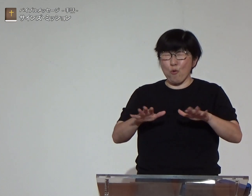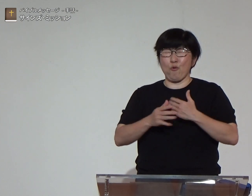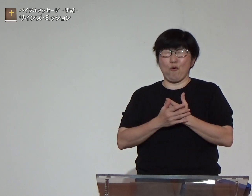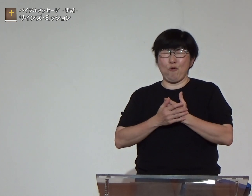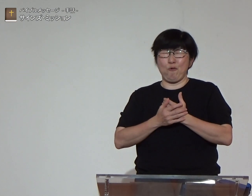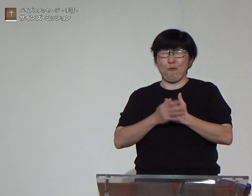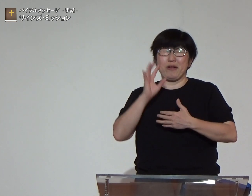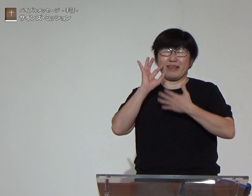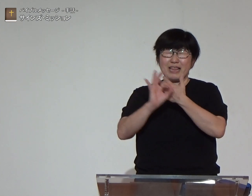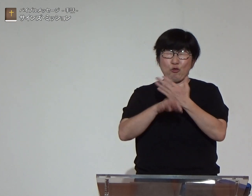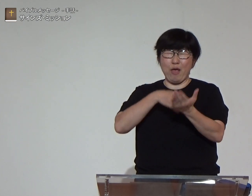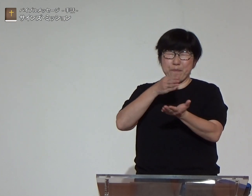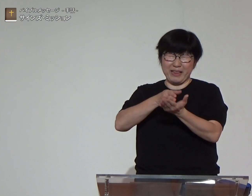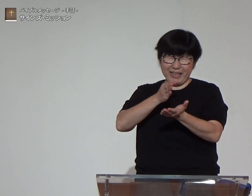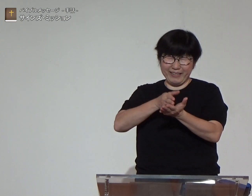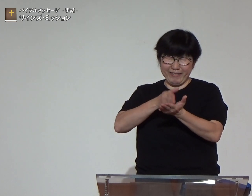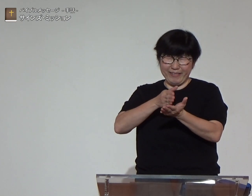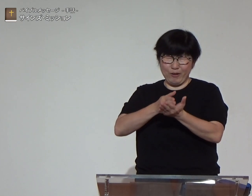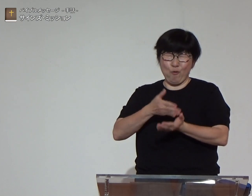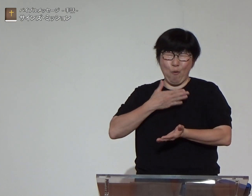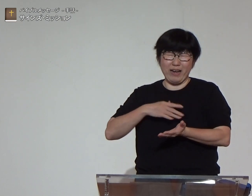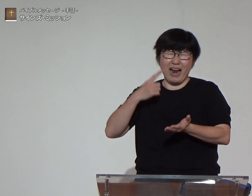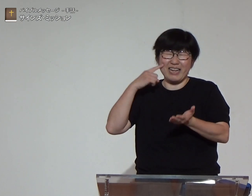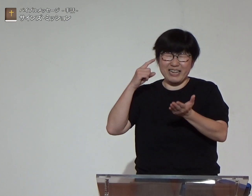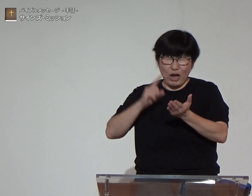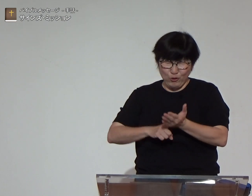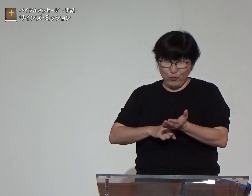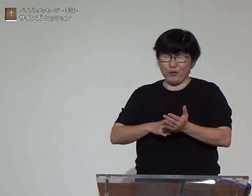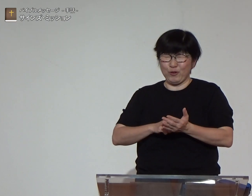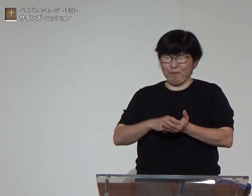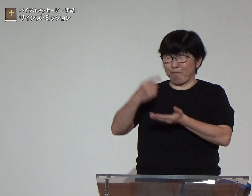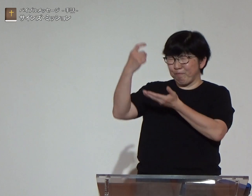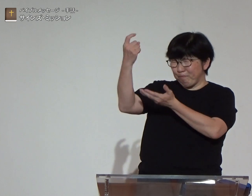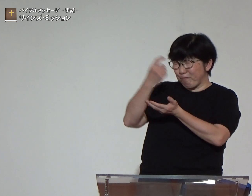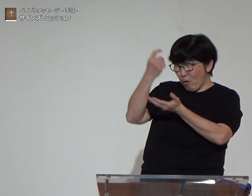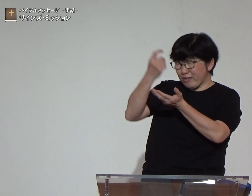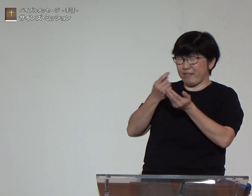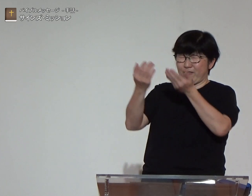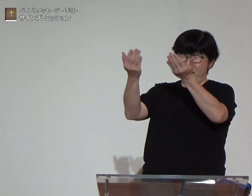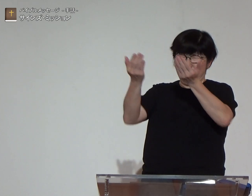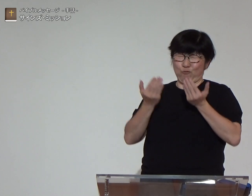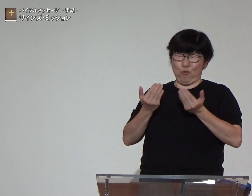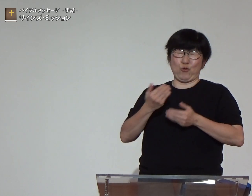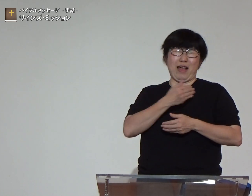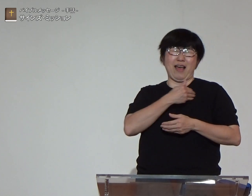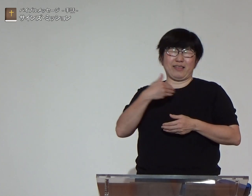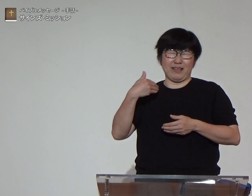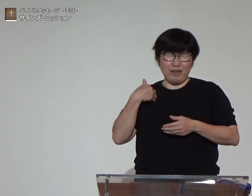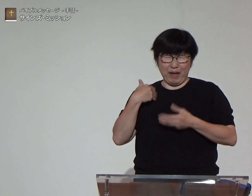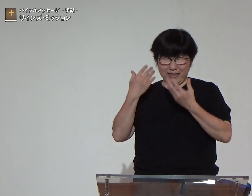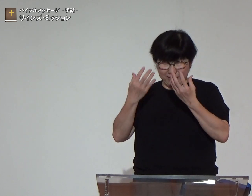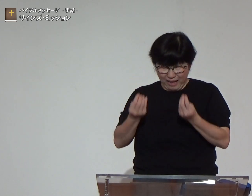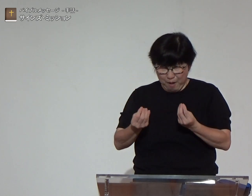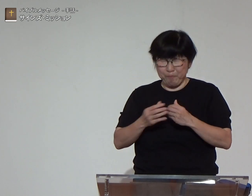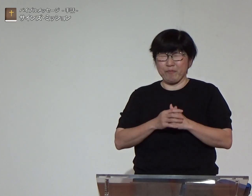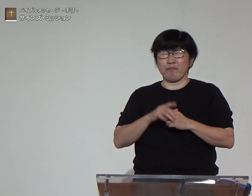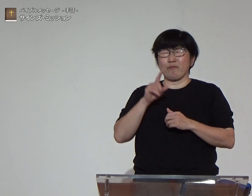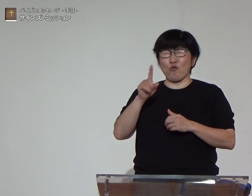イエス様が来てくださったと今日例え話を分かりやすく教えてくださいました